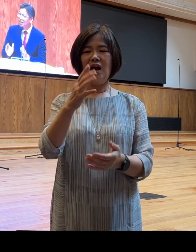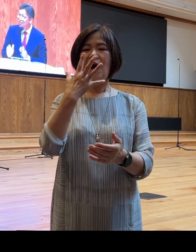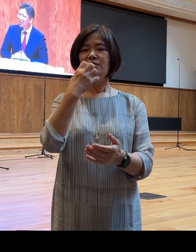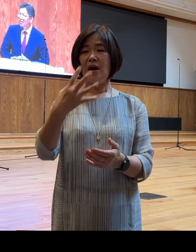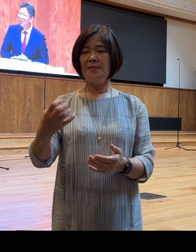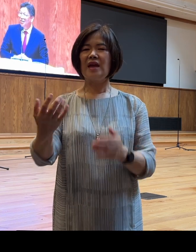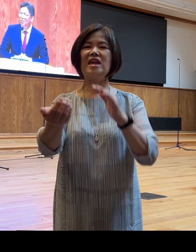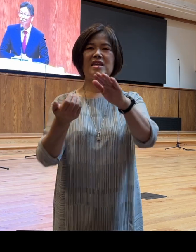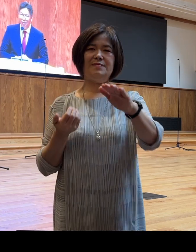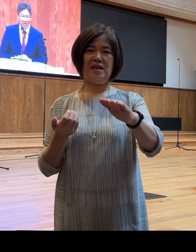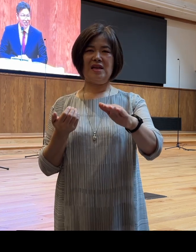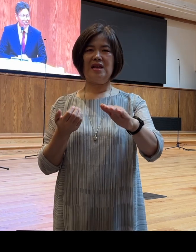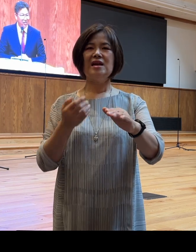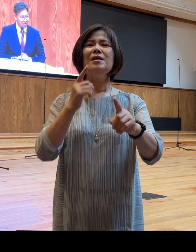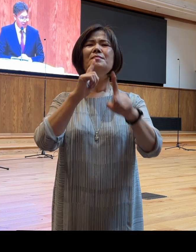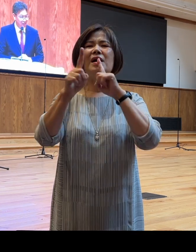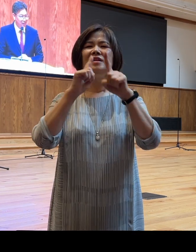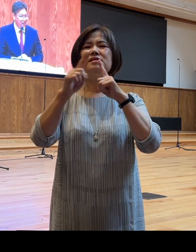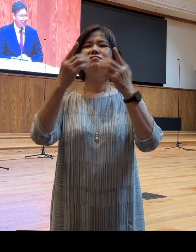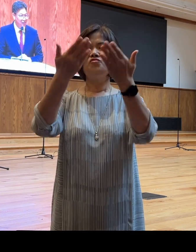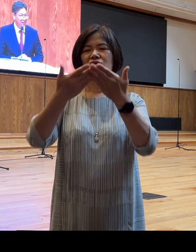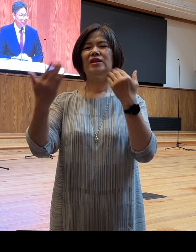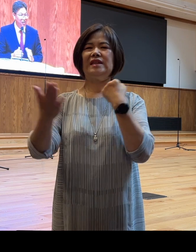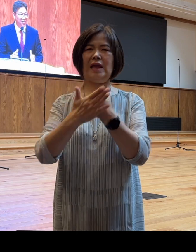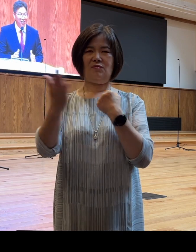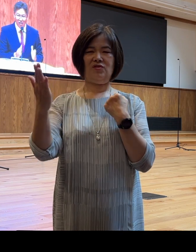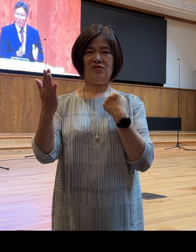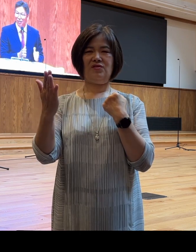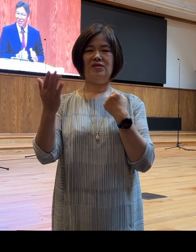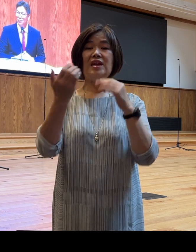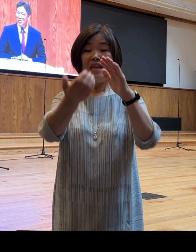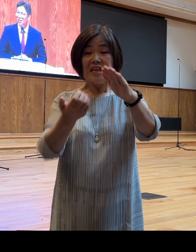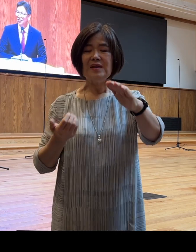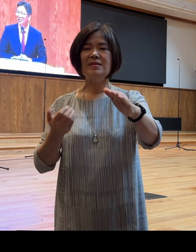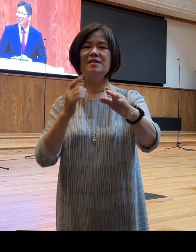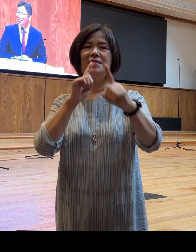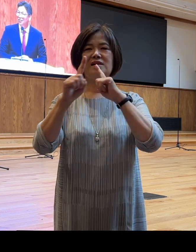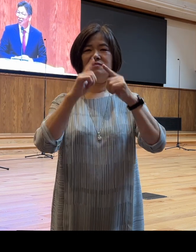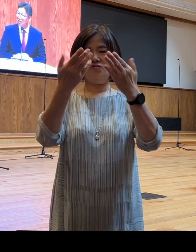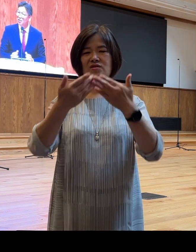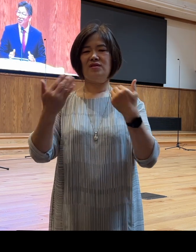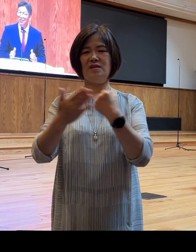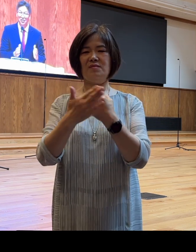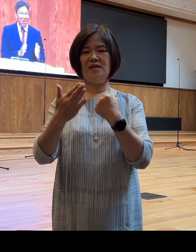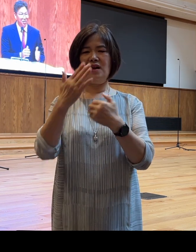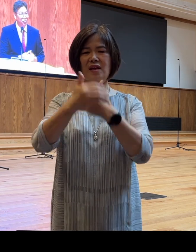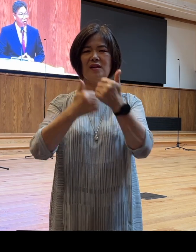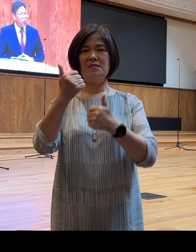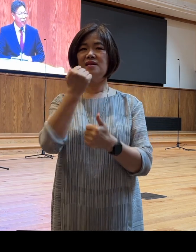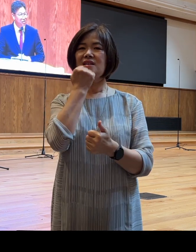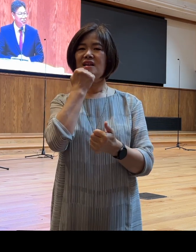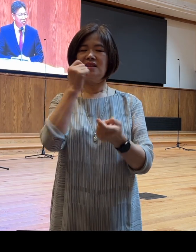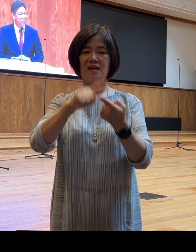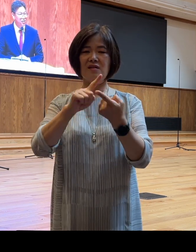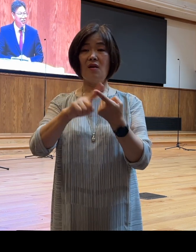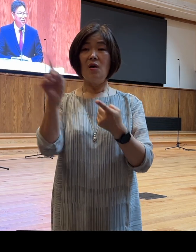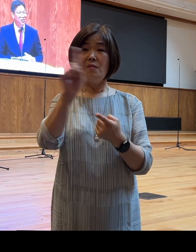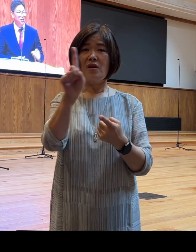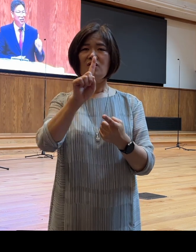말씀하시기를 그에게 이미 말씀하시기를 하나님이 이삭에 대해서 뭐라고 말씀하셨습니까? 이